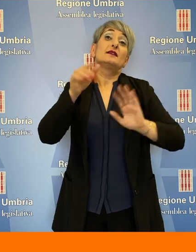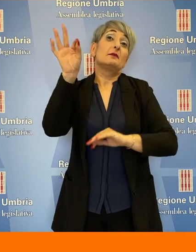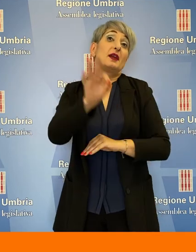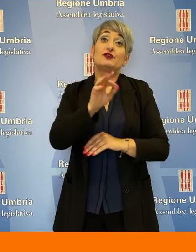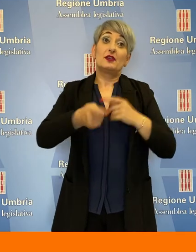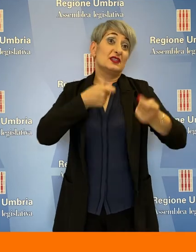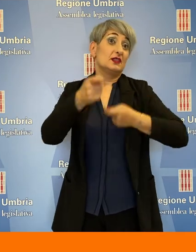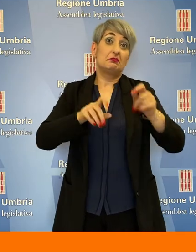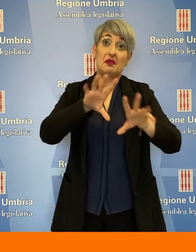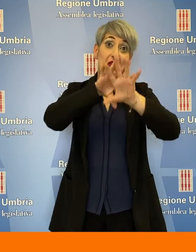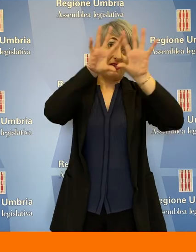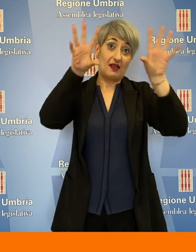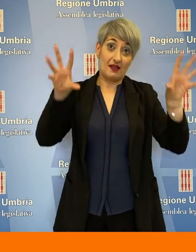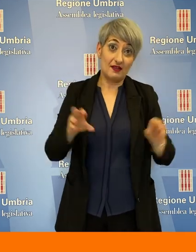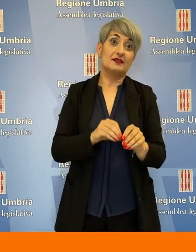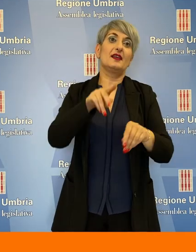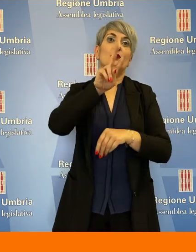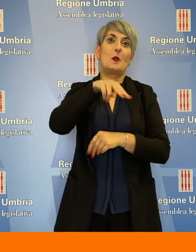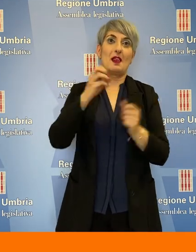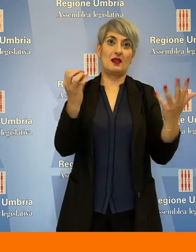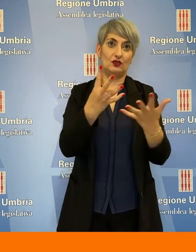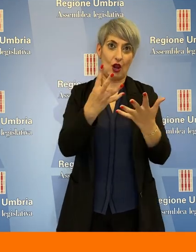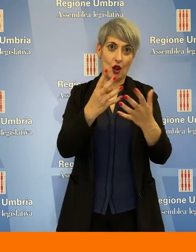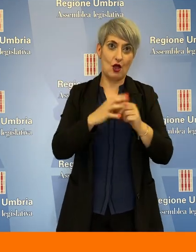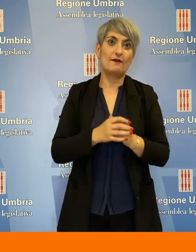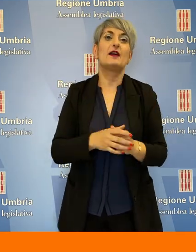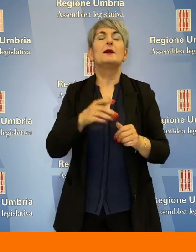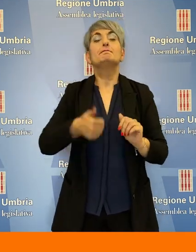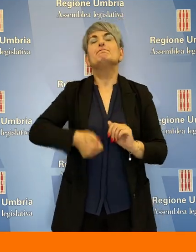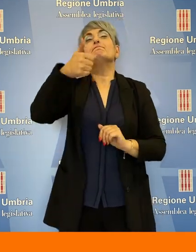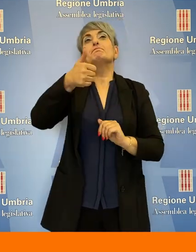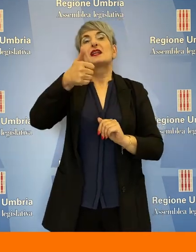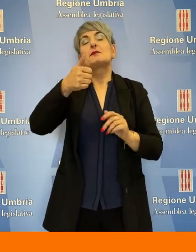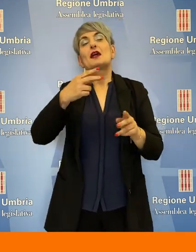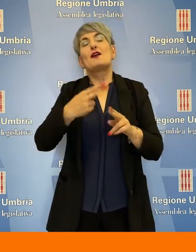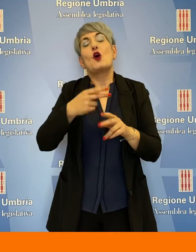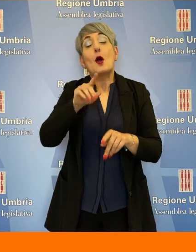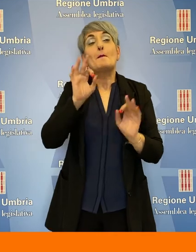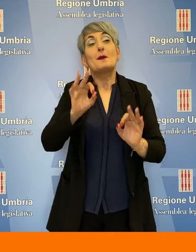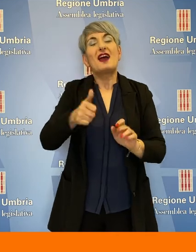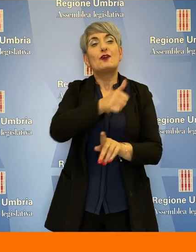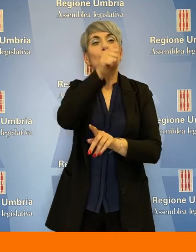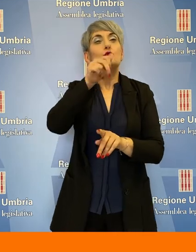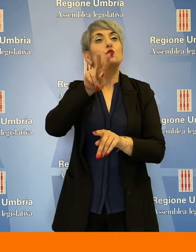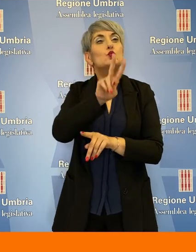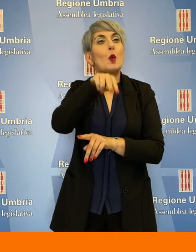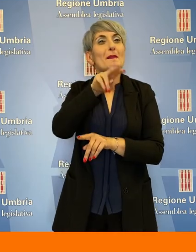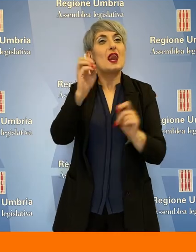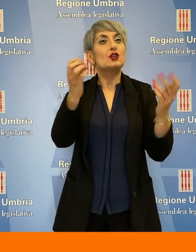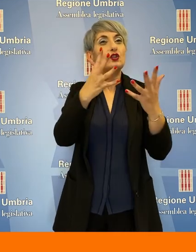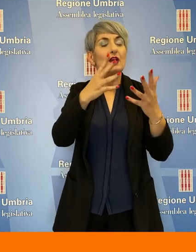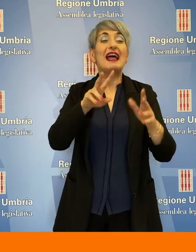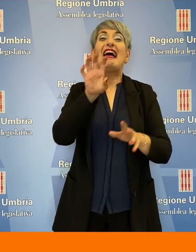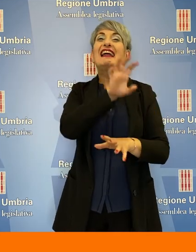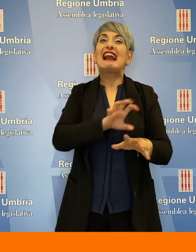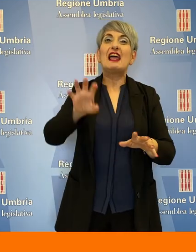76% delle spese registrate nel 2019. Per la prima volta nel 2019, infine, la